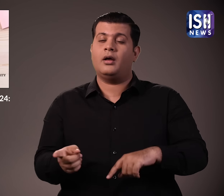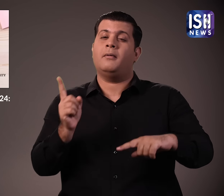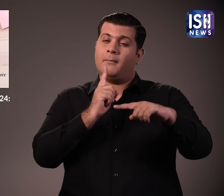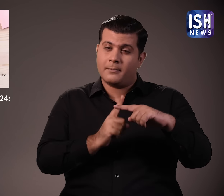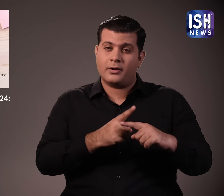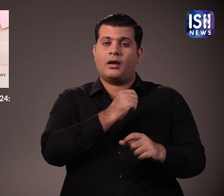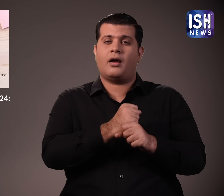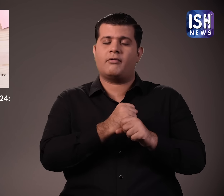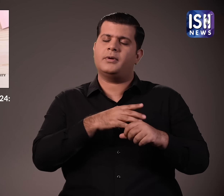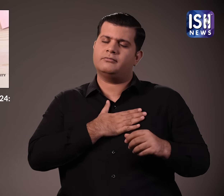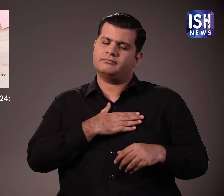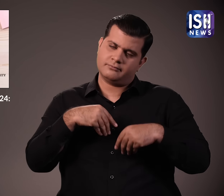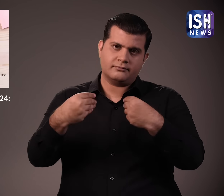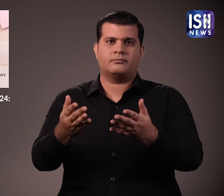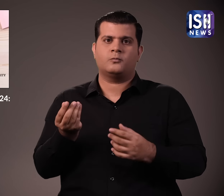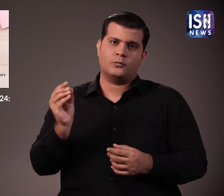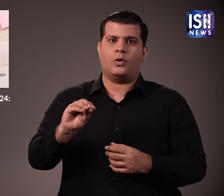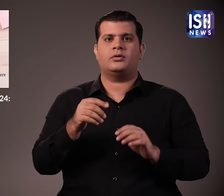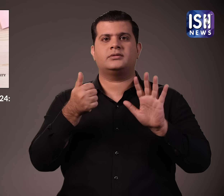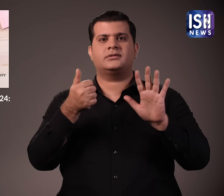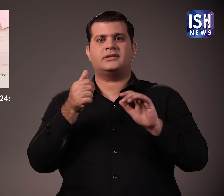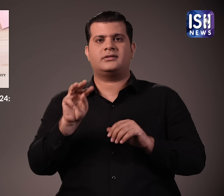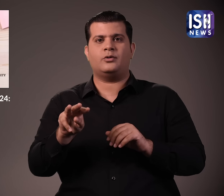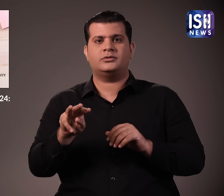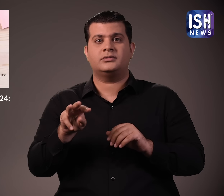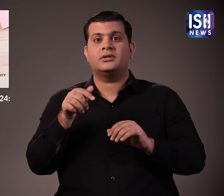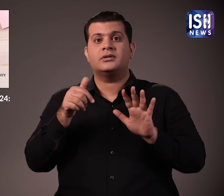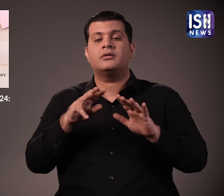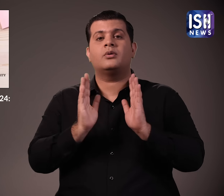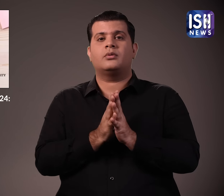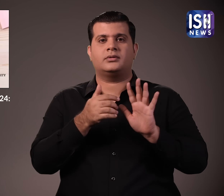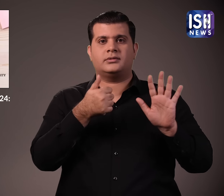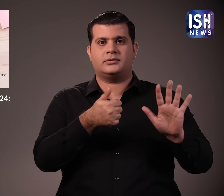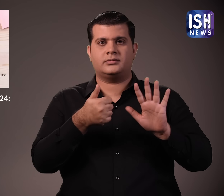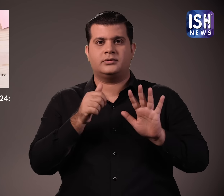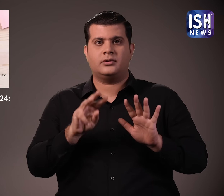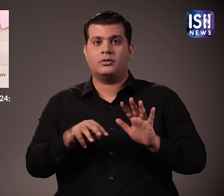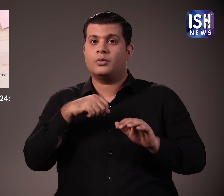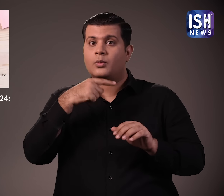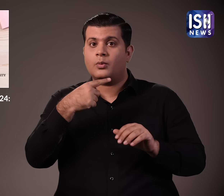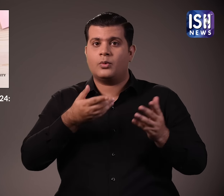साथ ही सरकार 6000 रुपे देंगी कुल मिलाकर इंटर्ण को 66,000 रुपे मिलेंगे